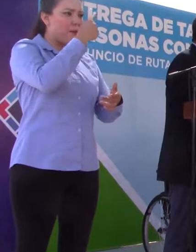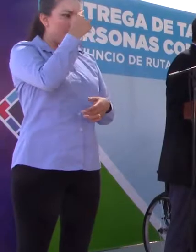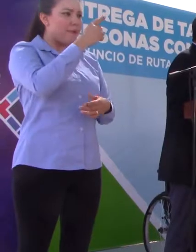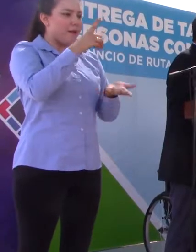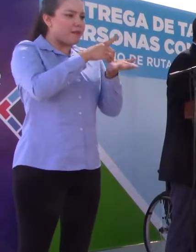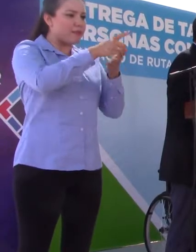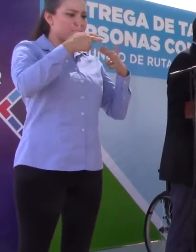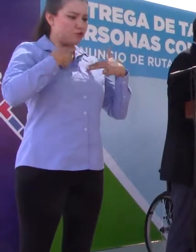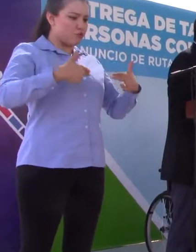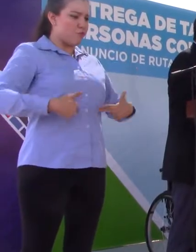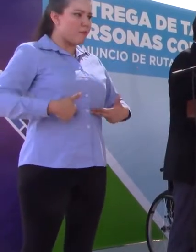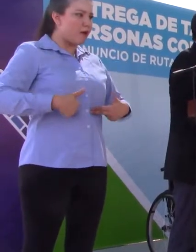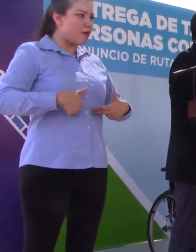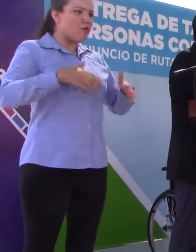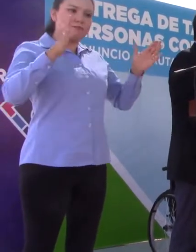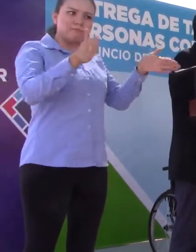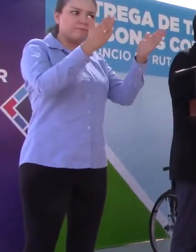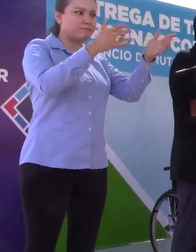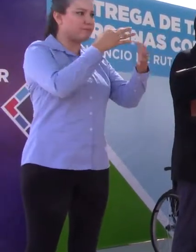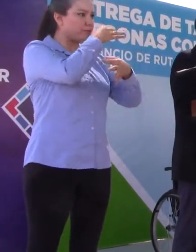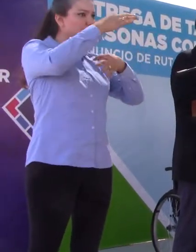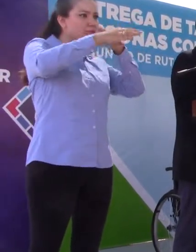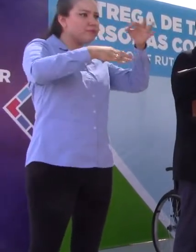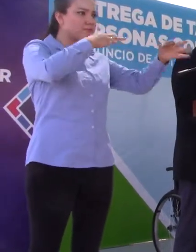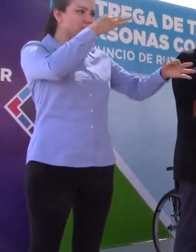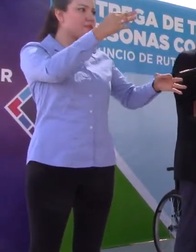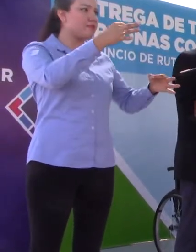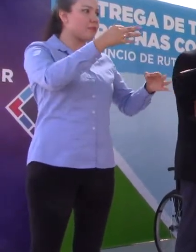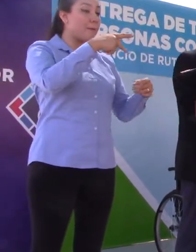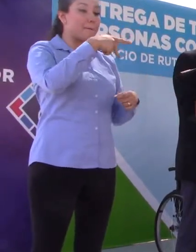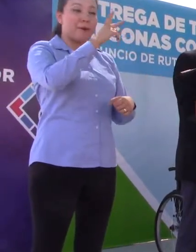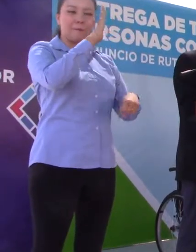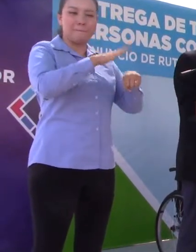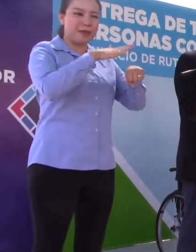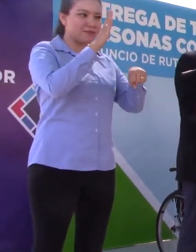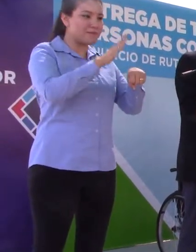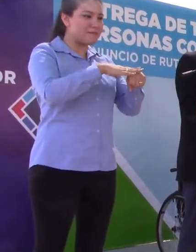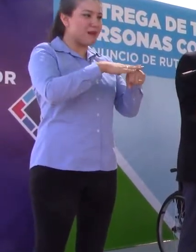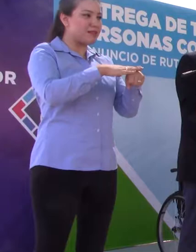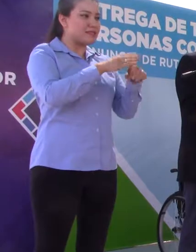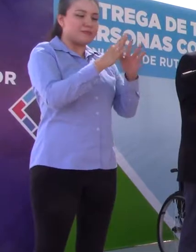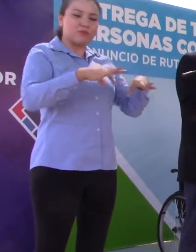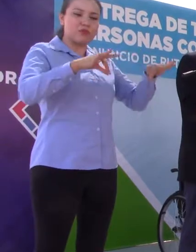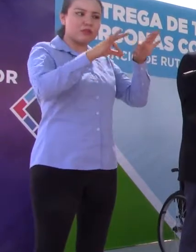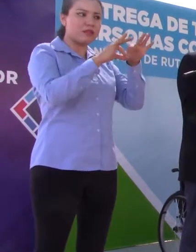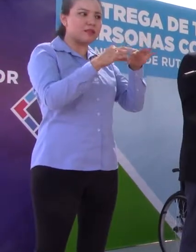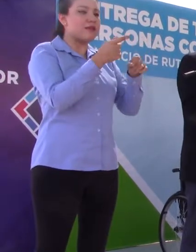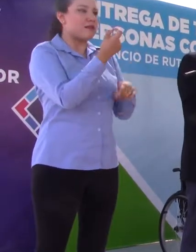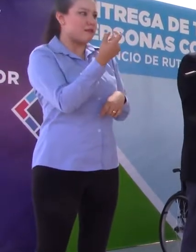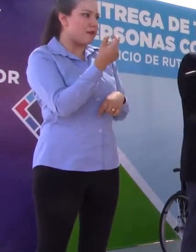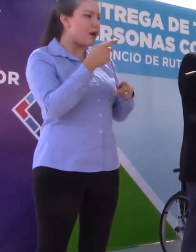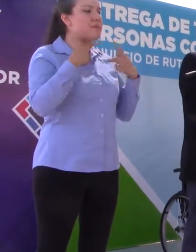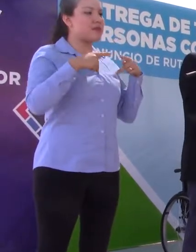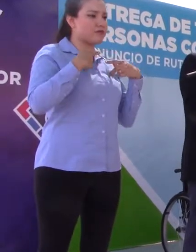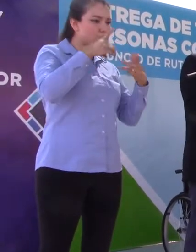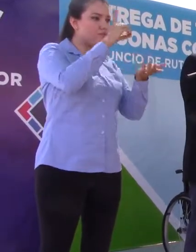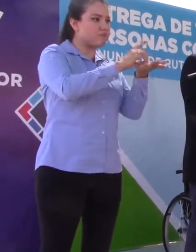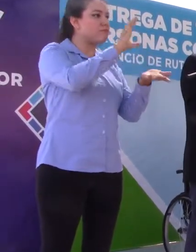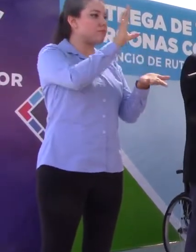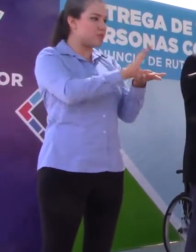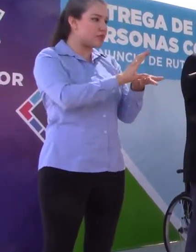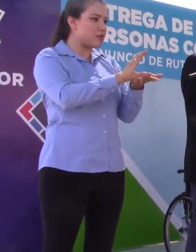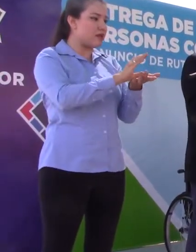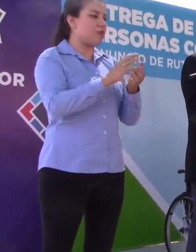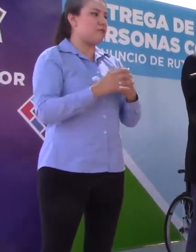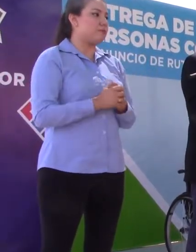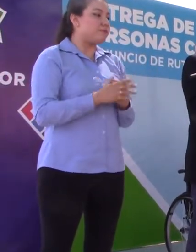las personas y particularmente aquellas que más lo necesitan y por supuesto en